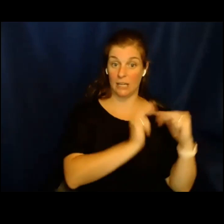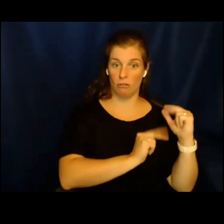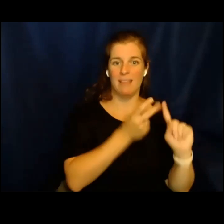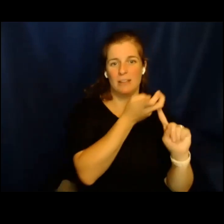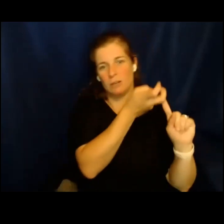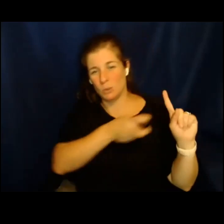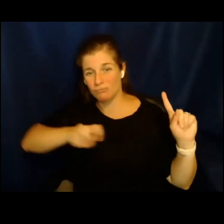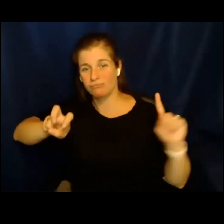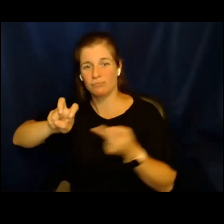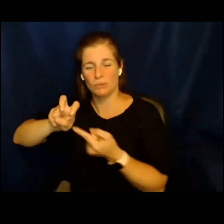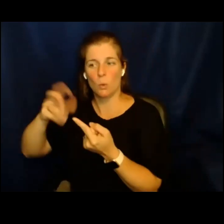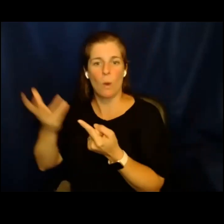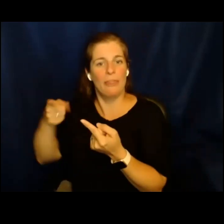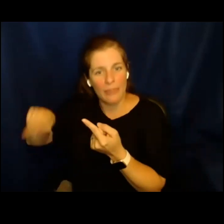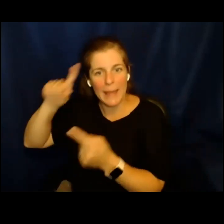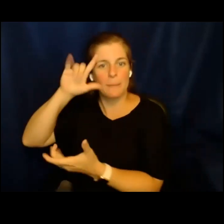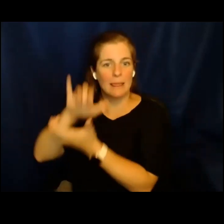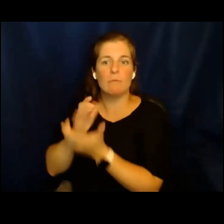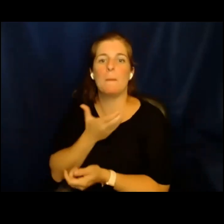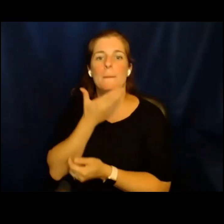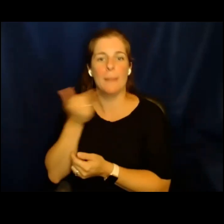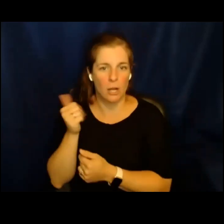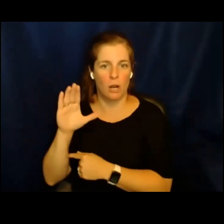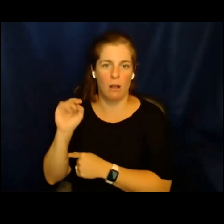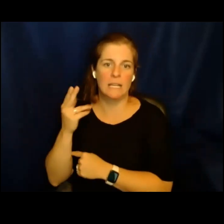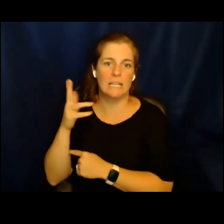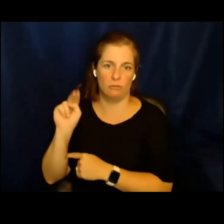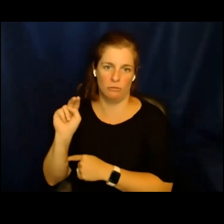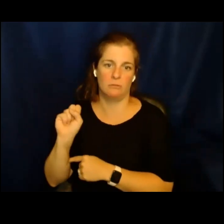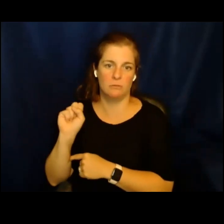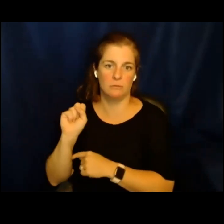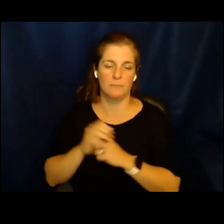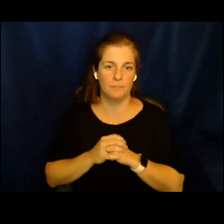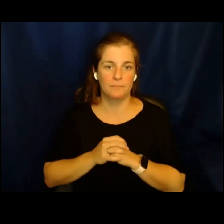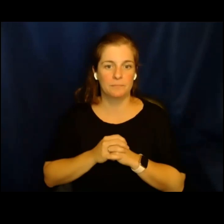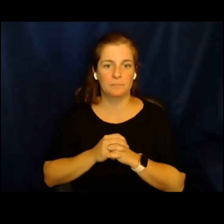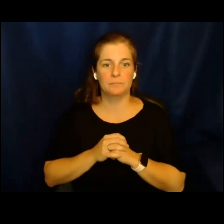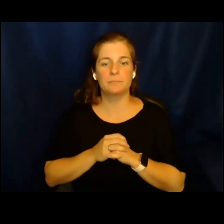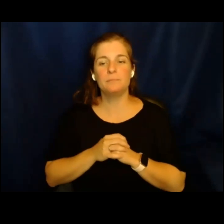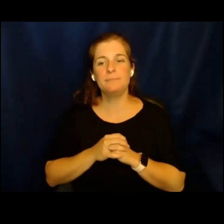patrullas fronterizas, como dije anteriormente, y pasarlos a lo que ellos creían sería un sitio de mejores condiciones.